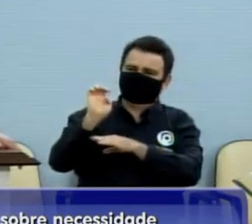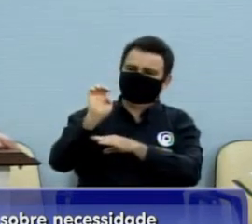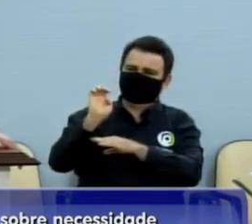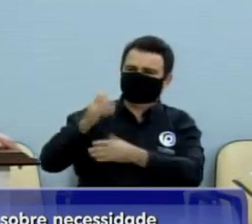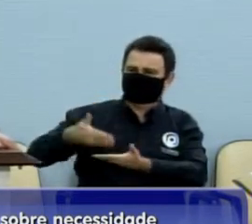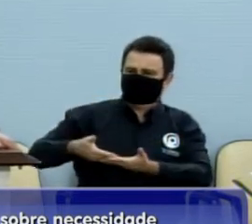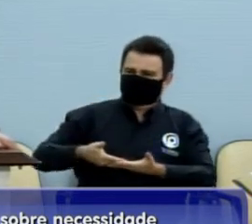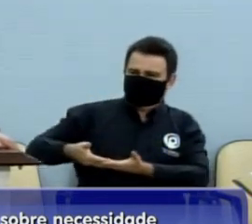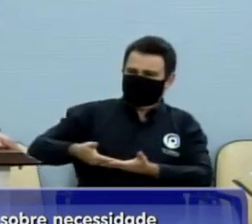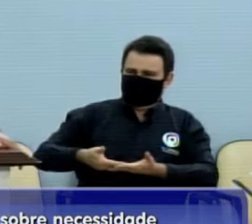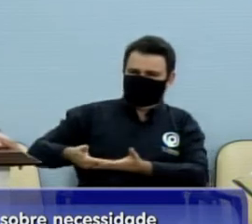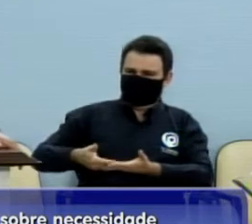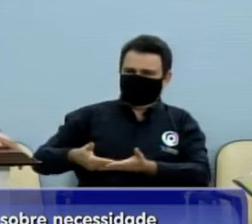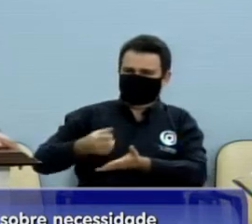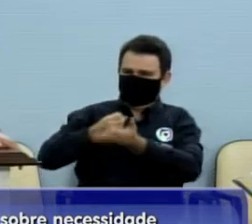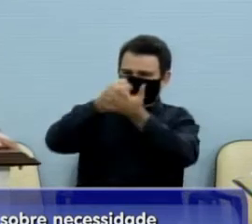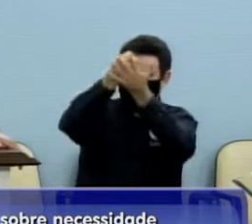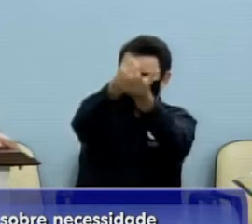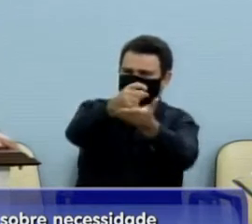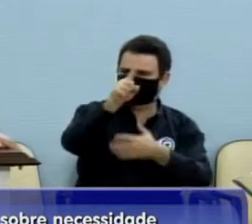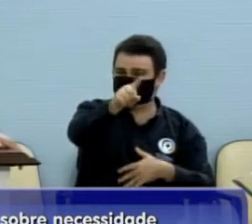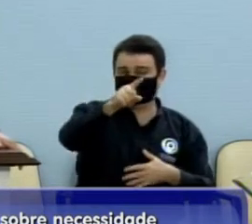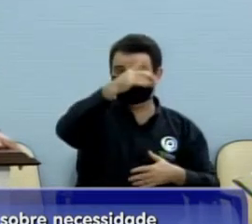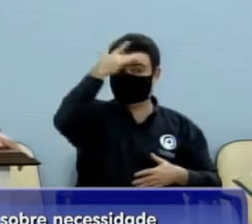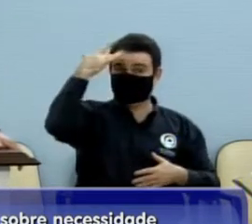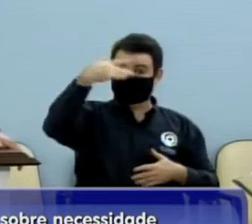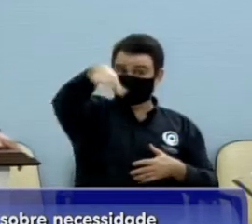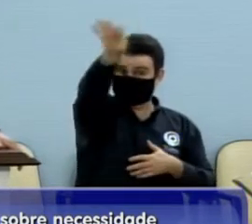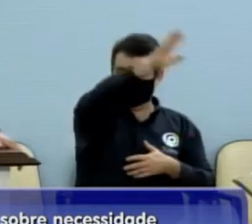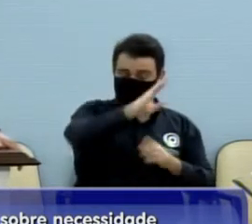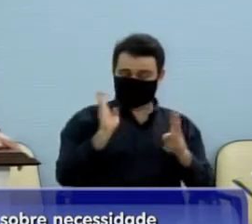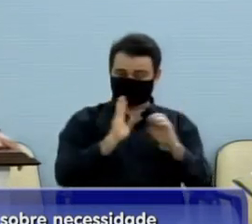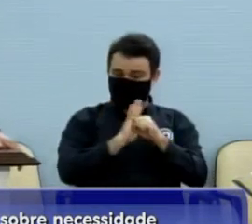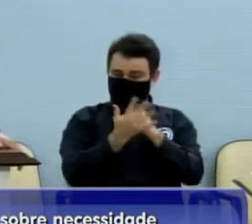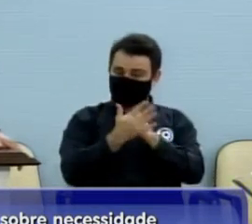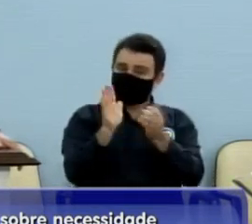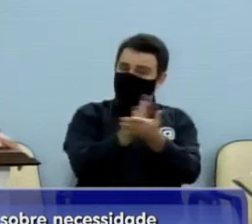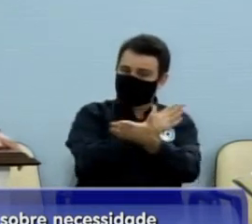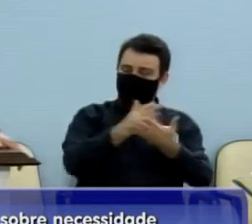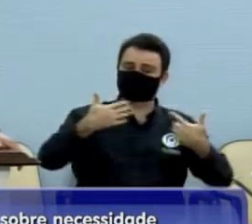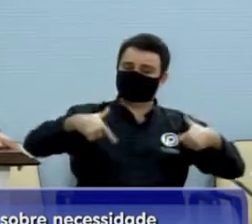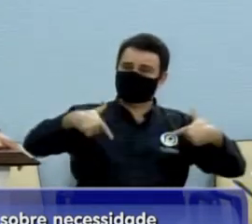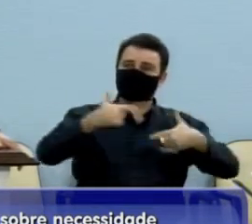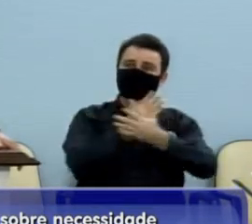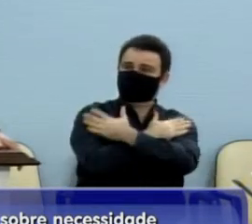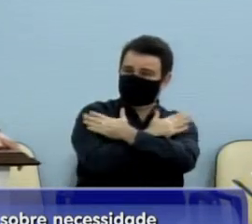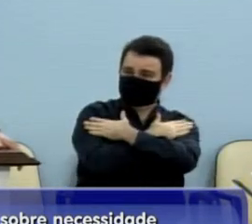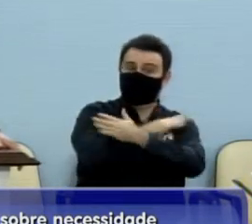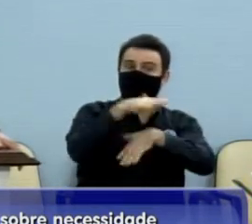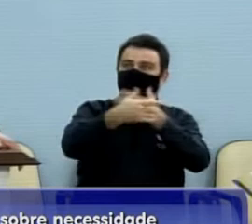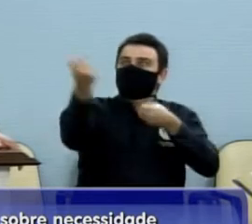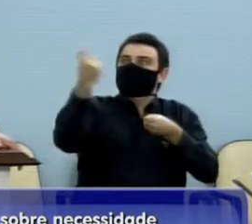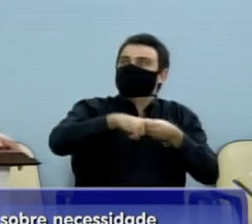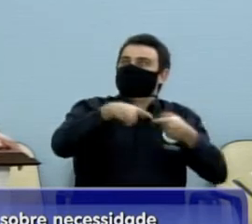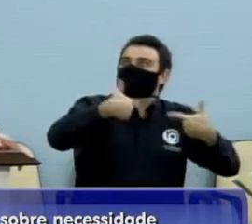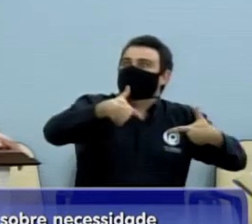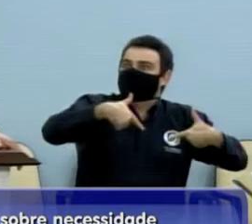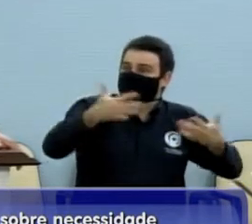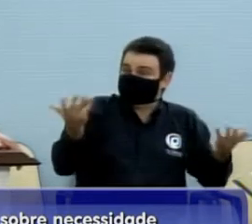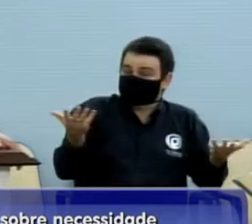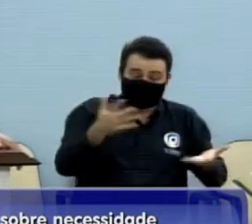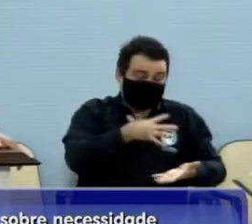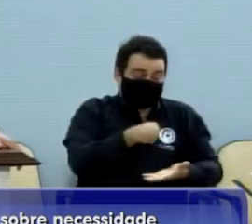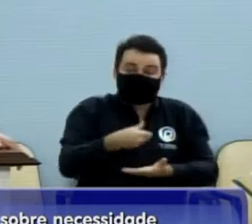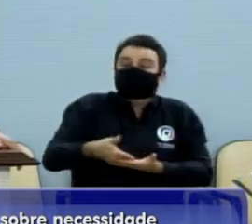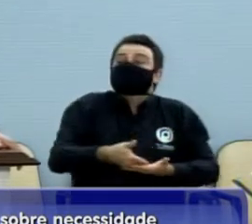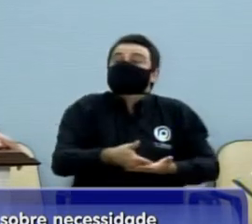pessoas que estavam empregadas, estavam desempregadas, voltaram a ser empregadas, trabalhar, vereador Celso Peixão, e elas precisam de trabalhar e deixar